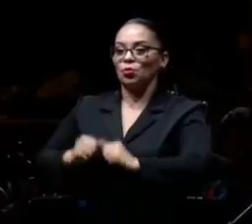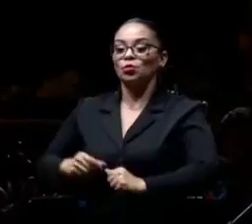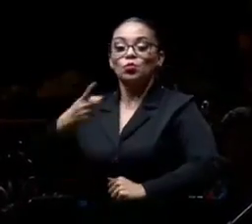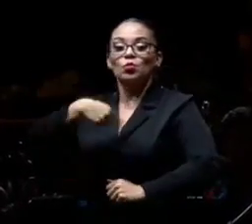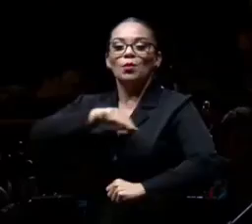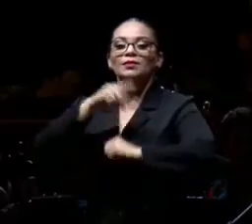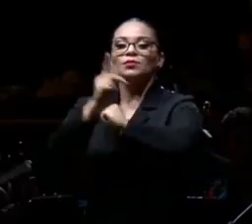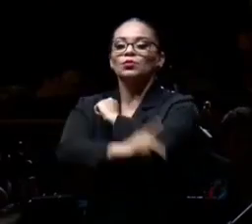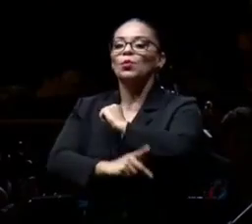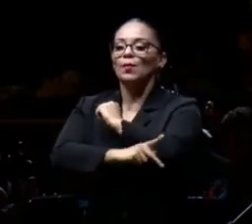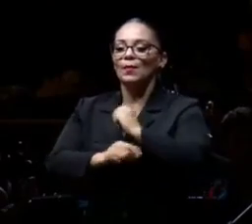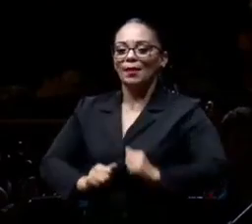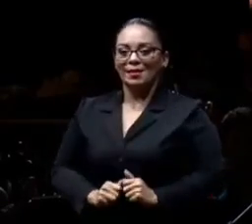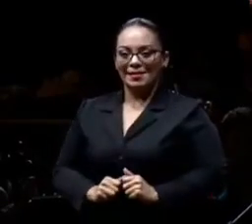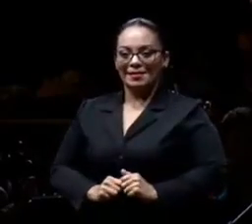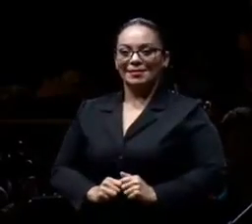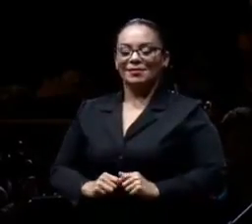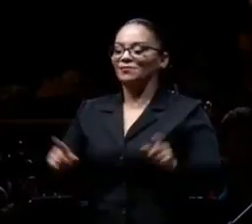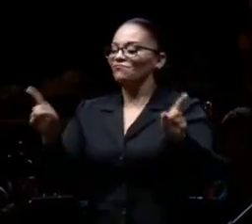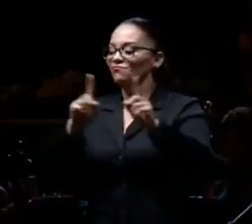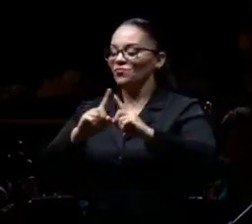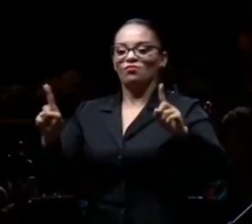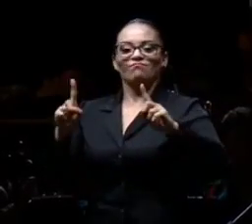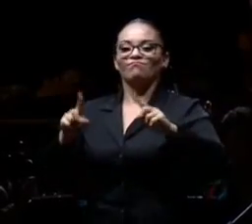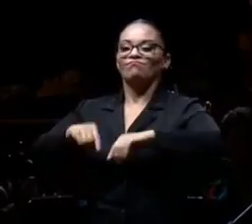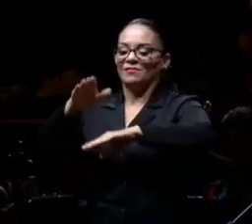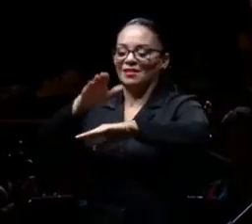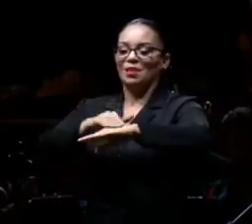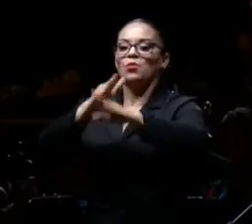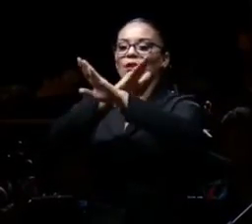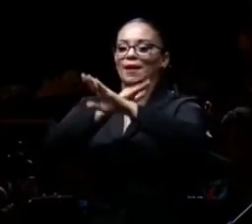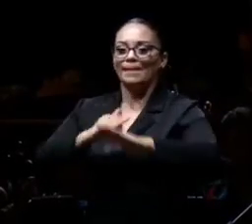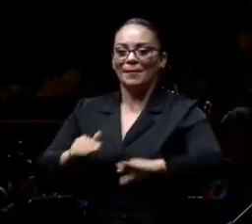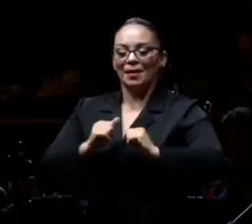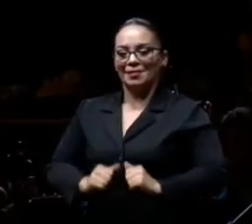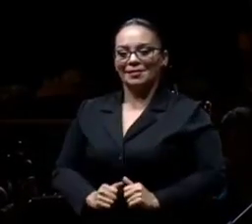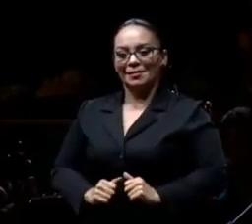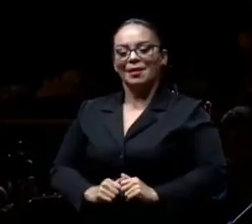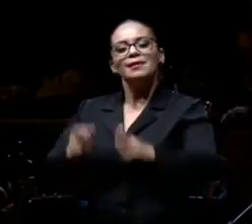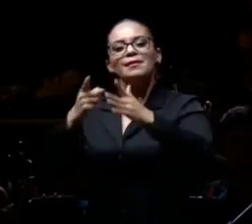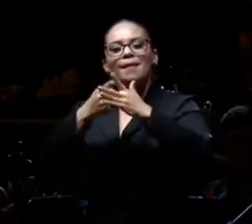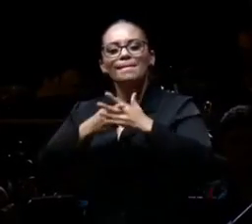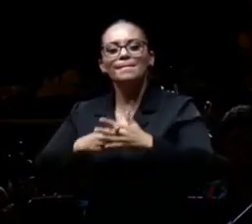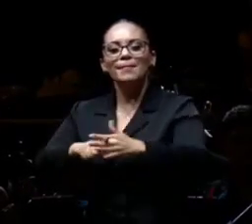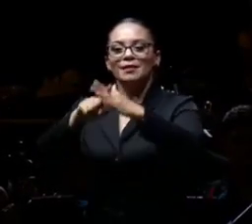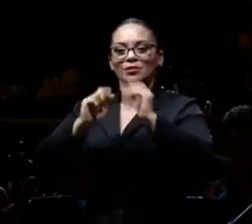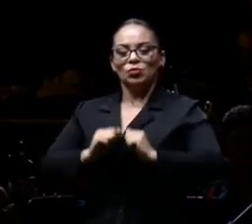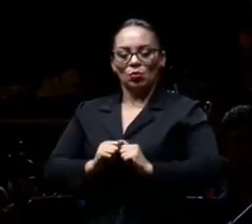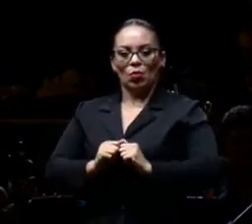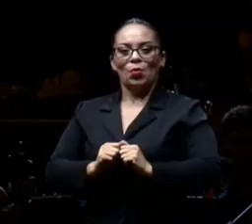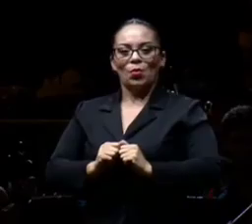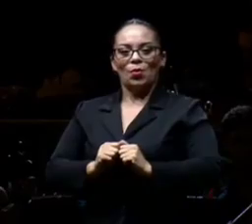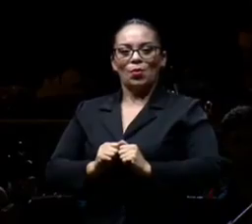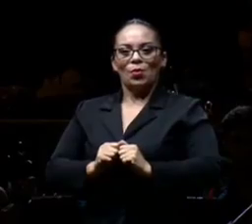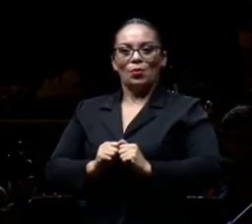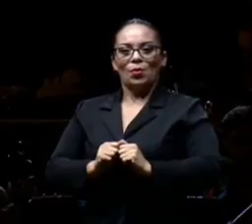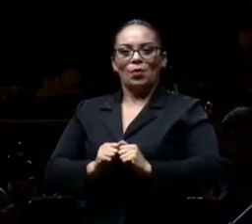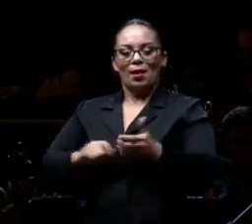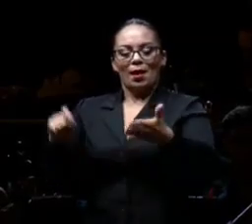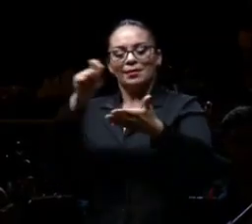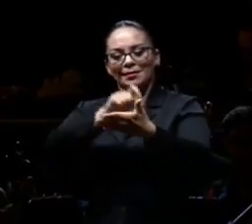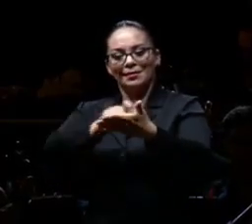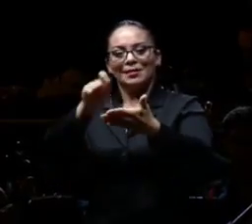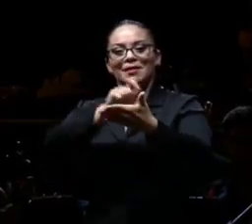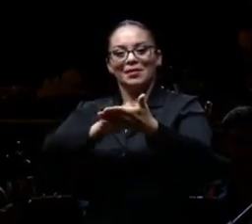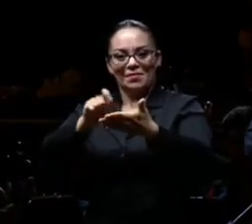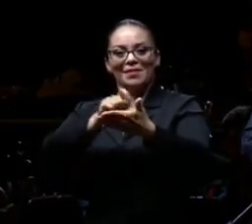invocó la armonía de la paz y comenzó a escribir la partitura, muy